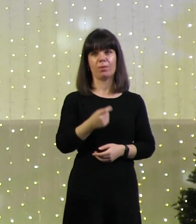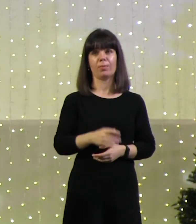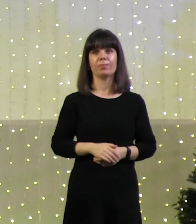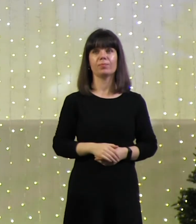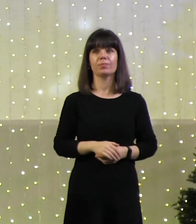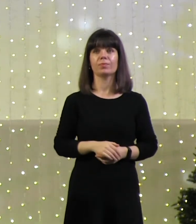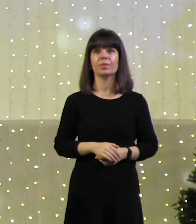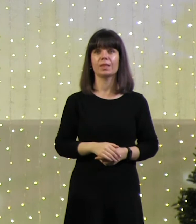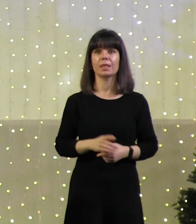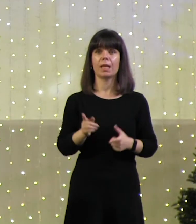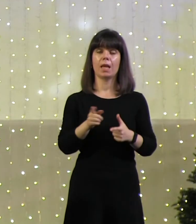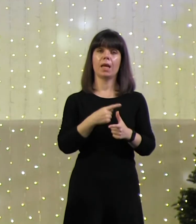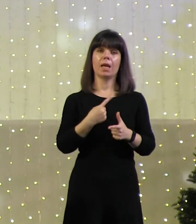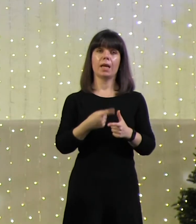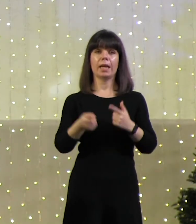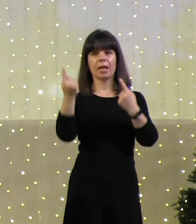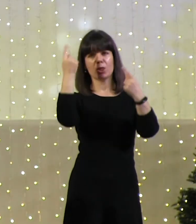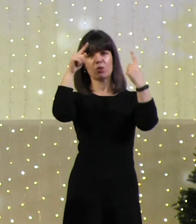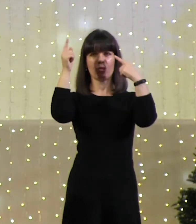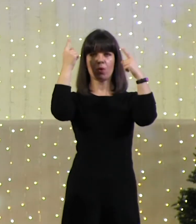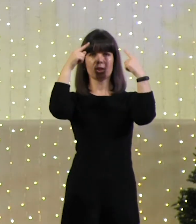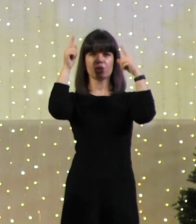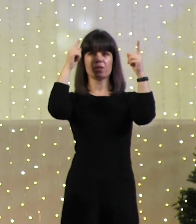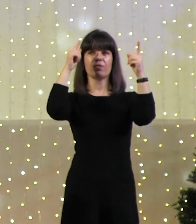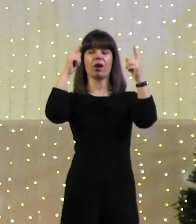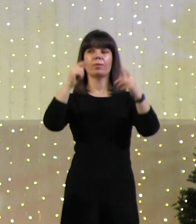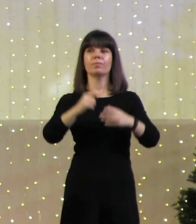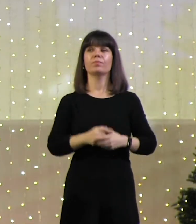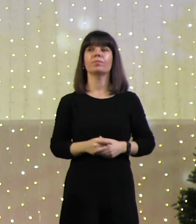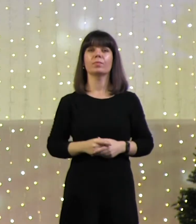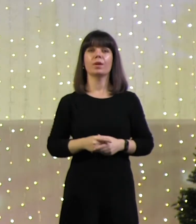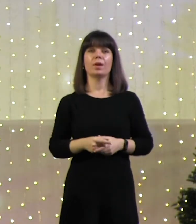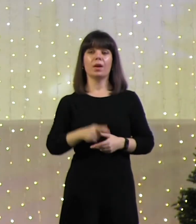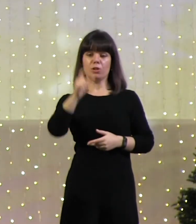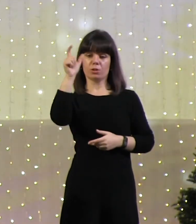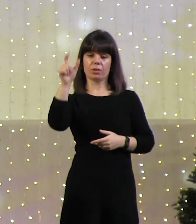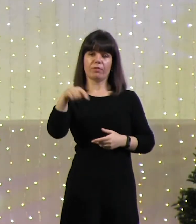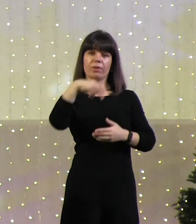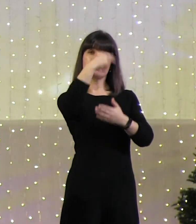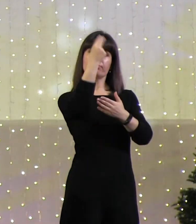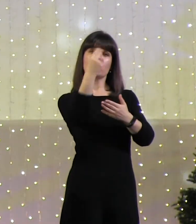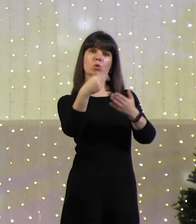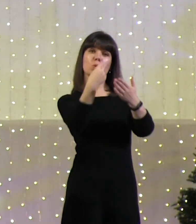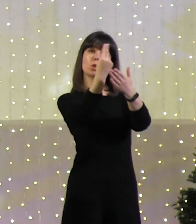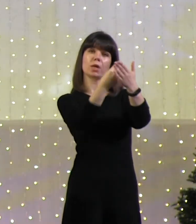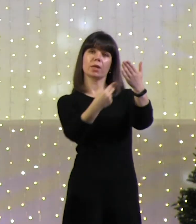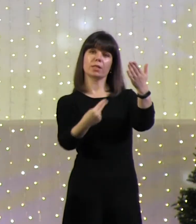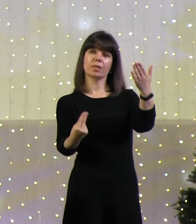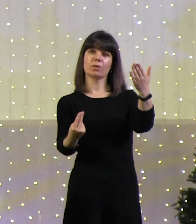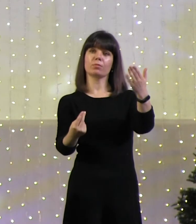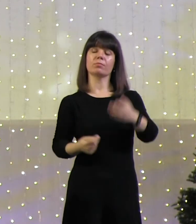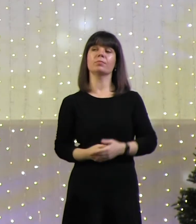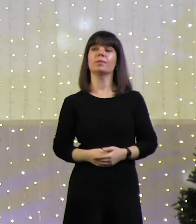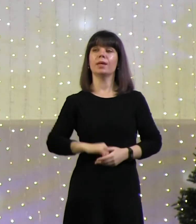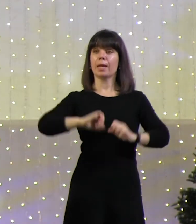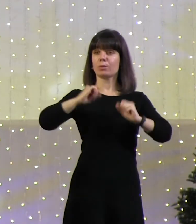Или творчество. Человек рисует картину, приносит ее к друзьям, и